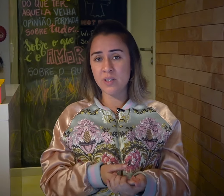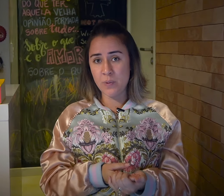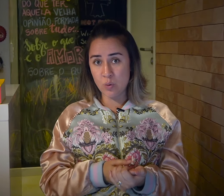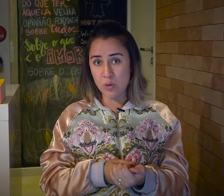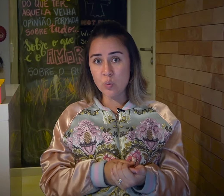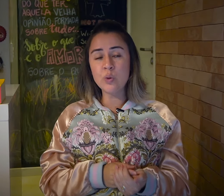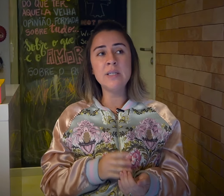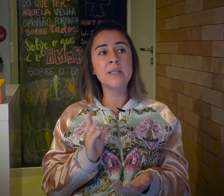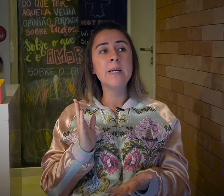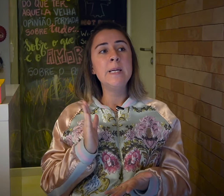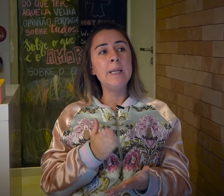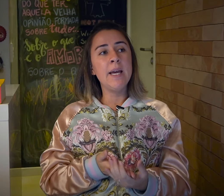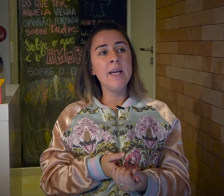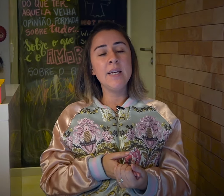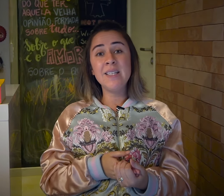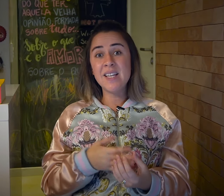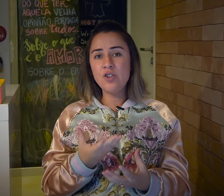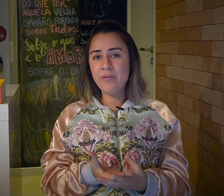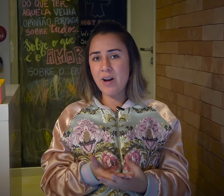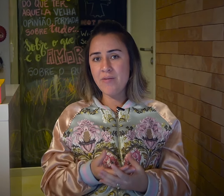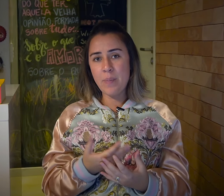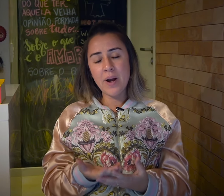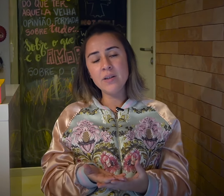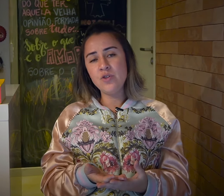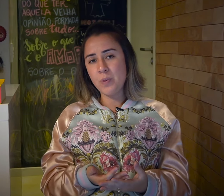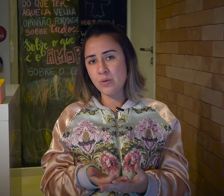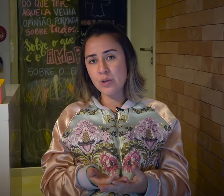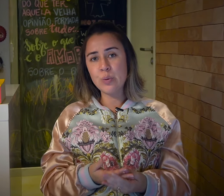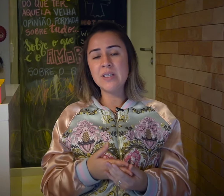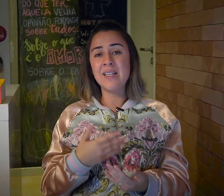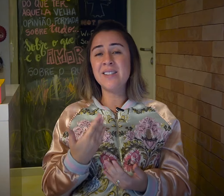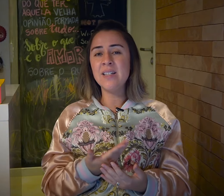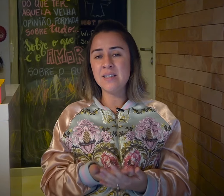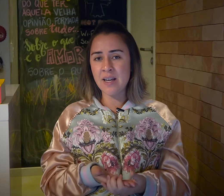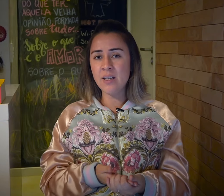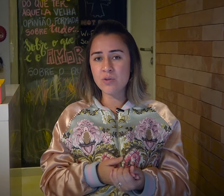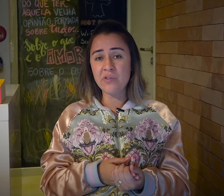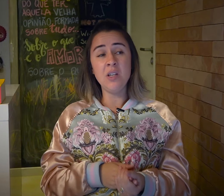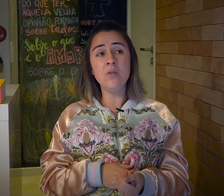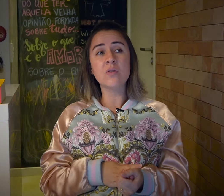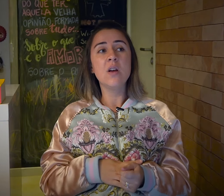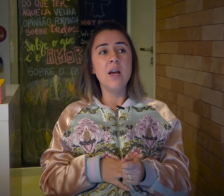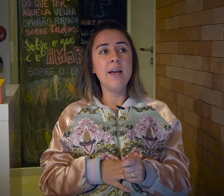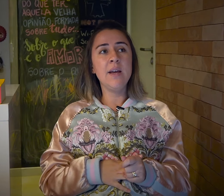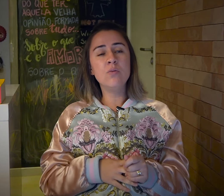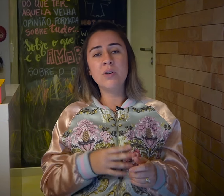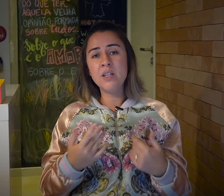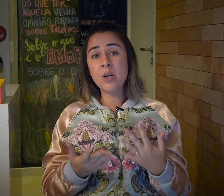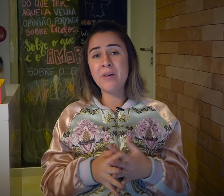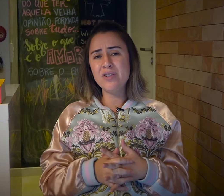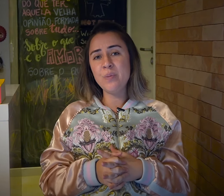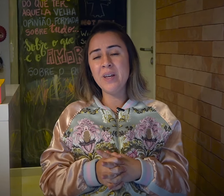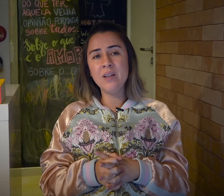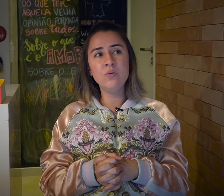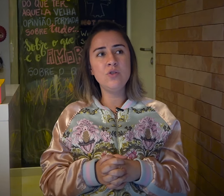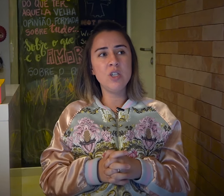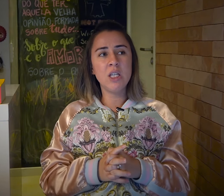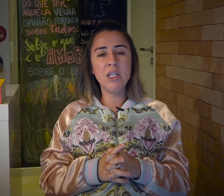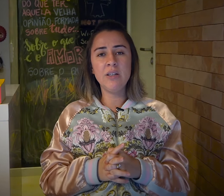outras pessoas surdas, incentivava pais de pessoas surdas a esterilizarem os filhos, com o ele chamava de medo de que